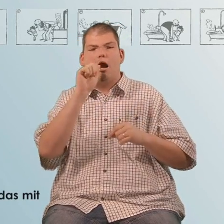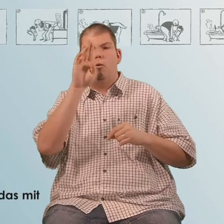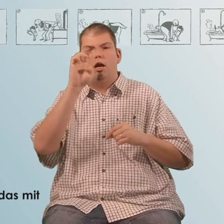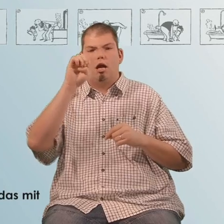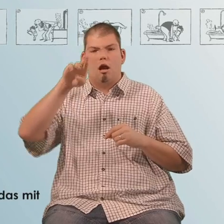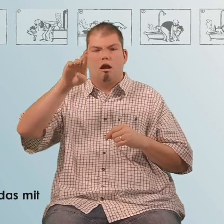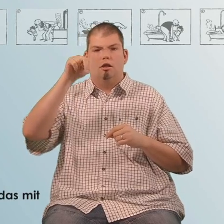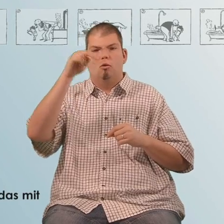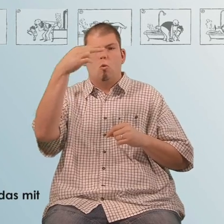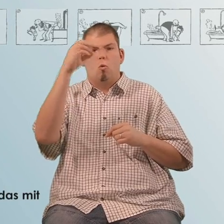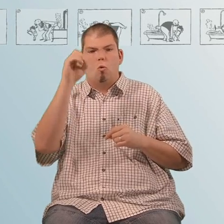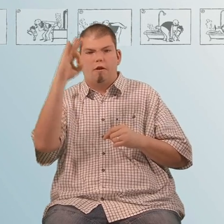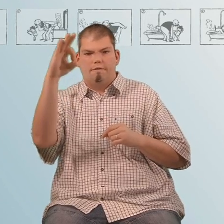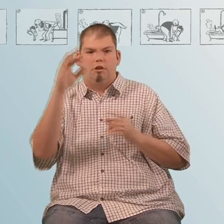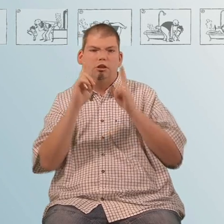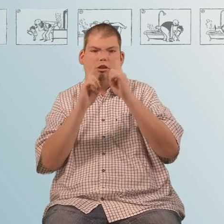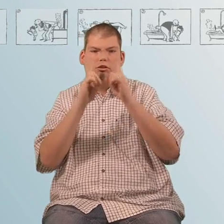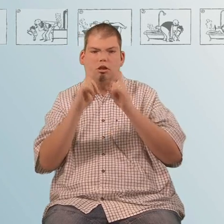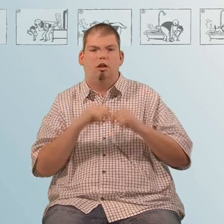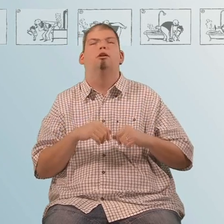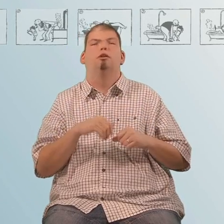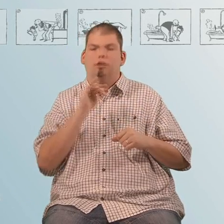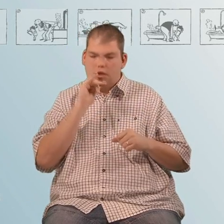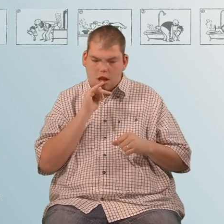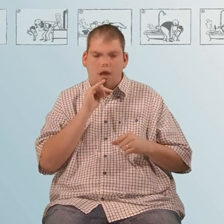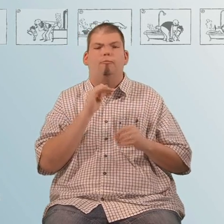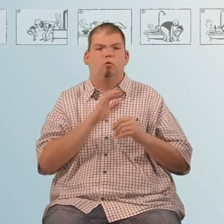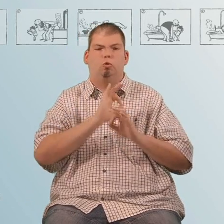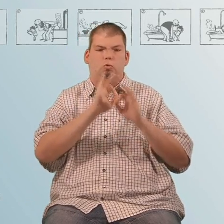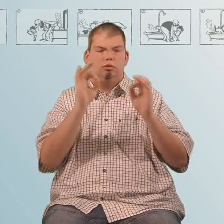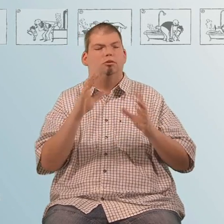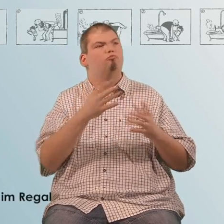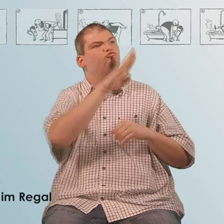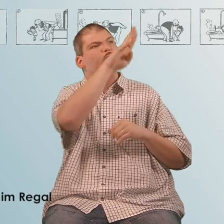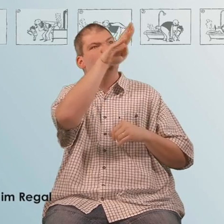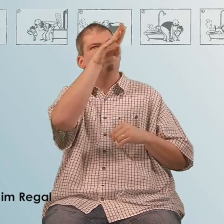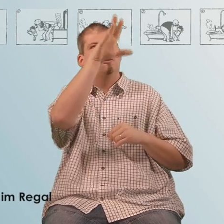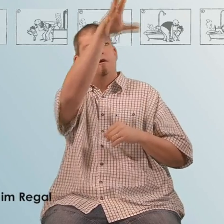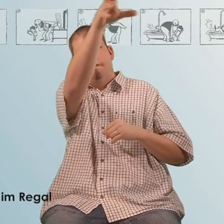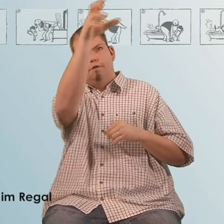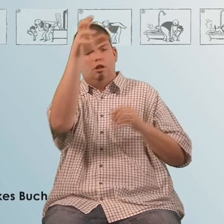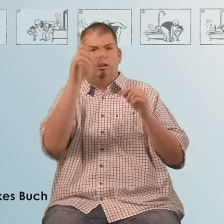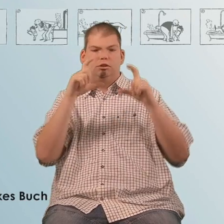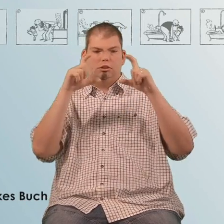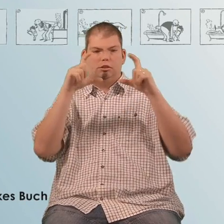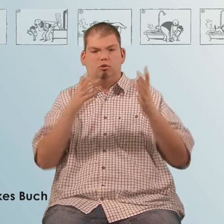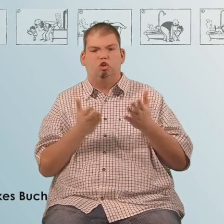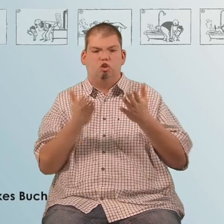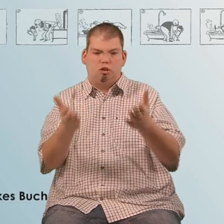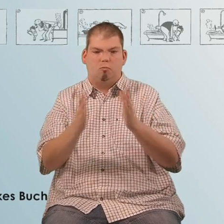Der Vater bespricht das mit dem Verkäufer, der daraufhin das gewünschte Buch im Regal sucht. Und